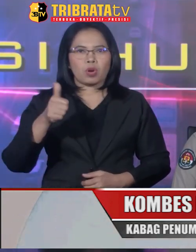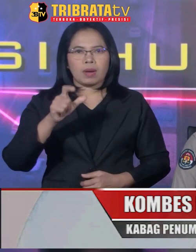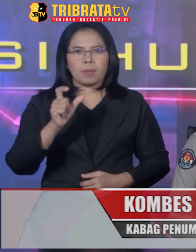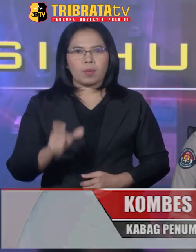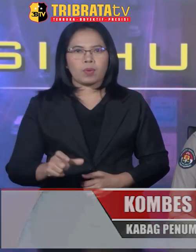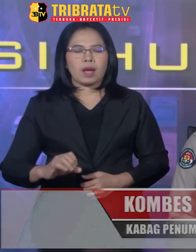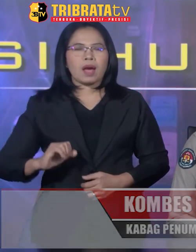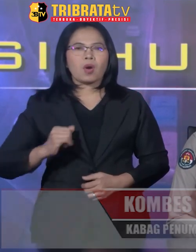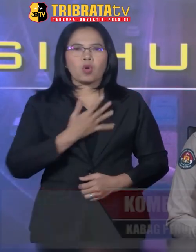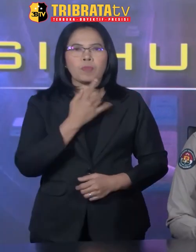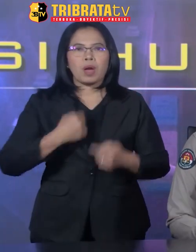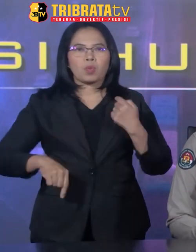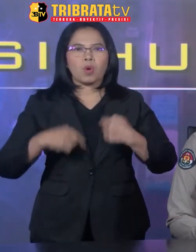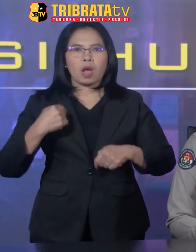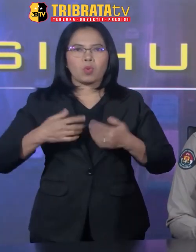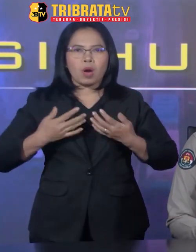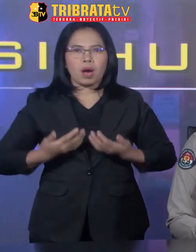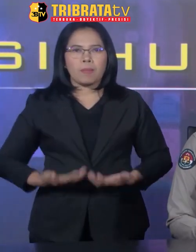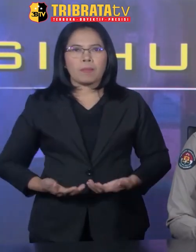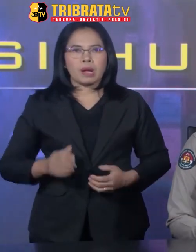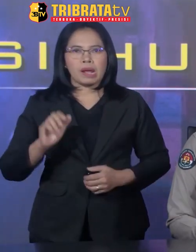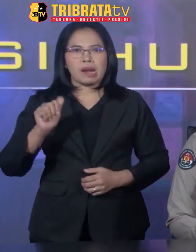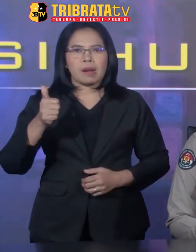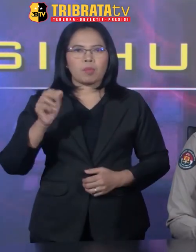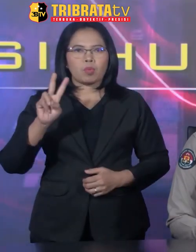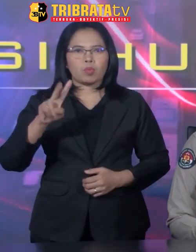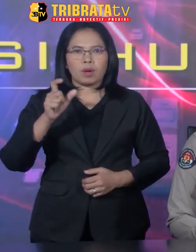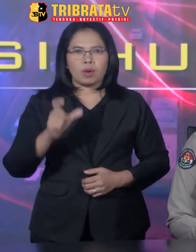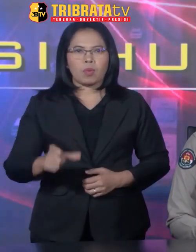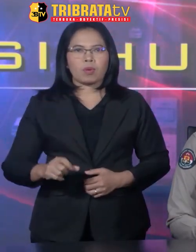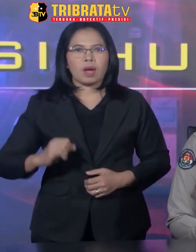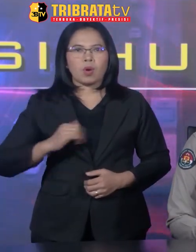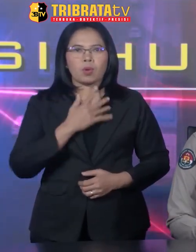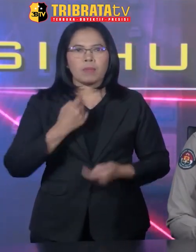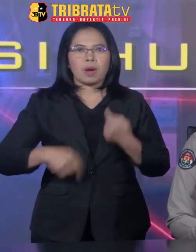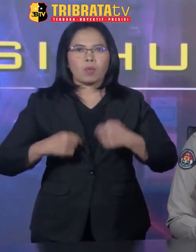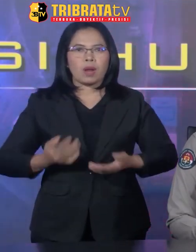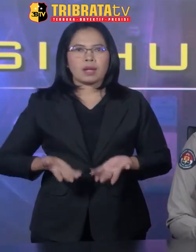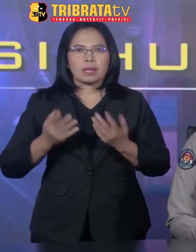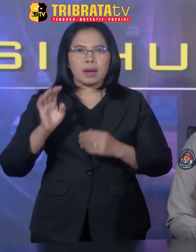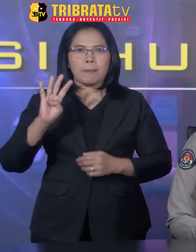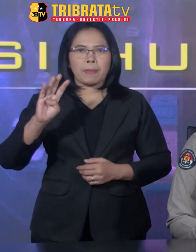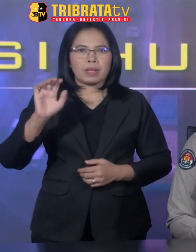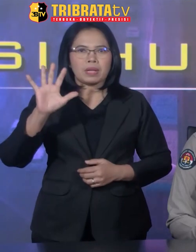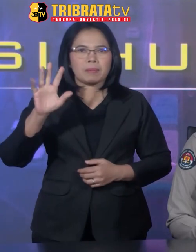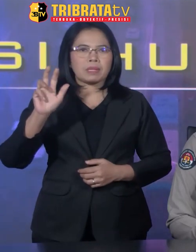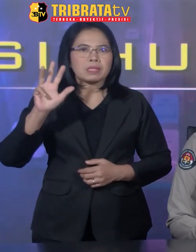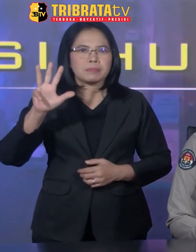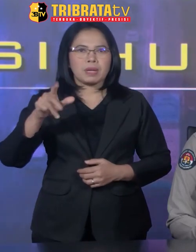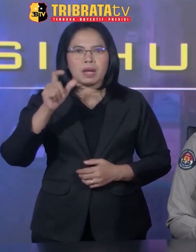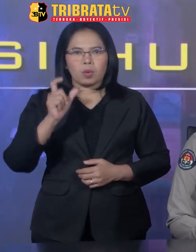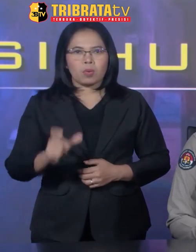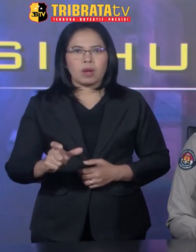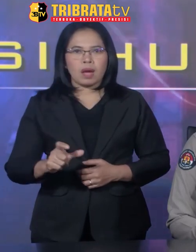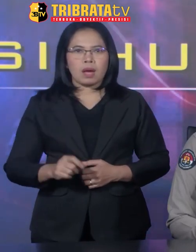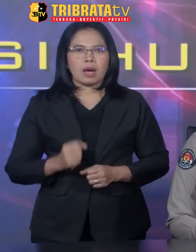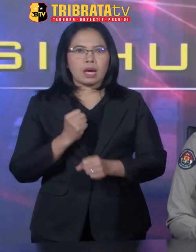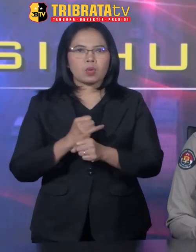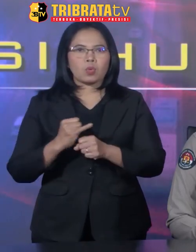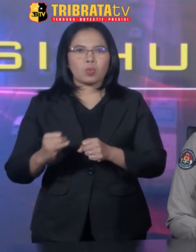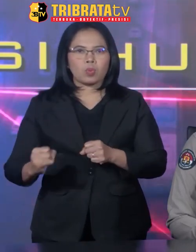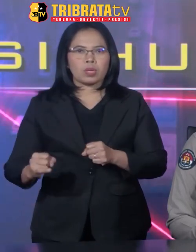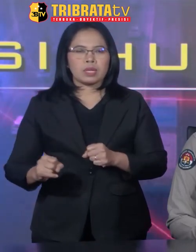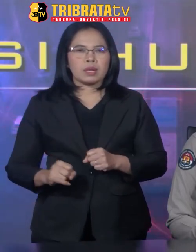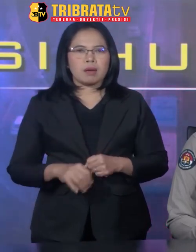orang, korban luka berat 62 orang, korban luka ringan 459 orang,